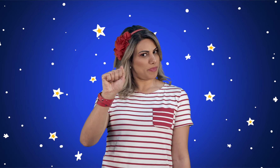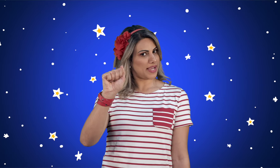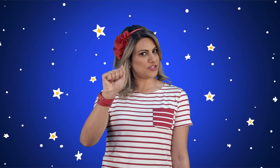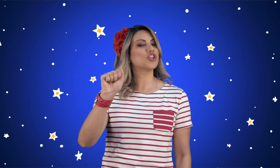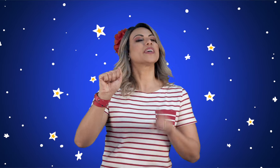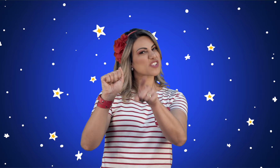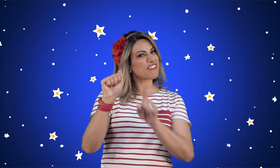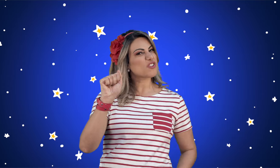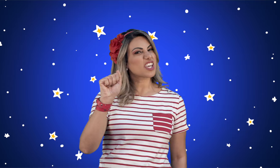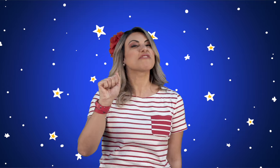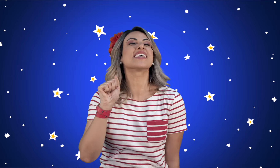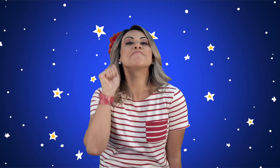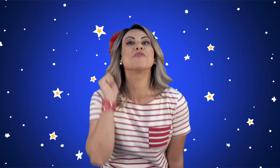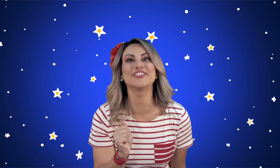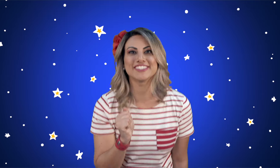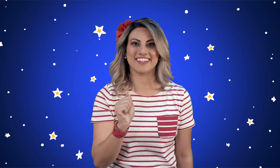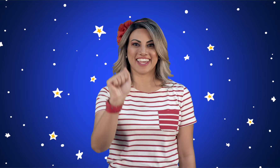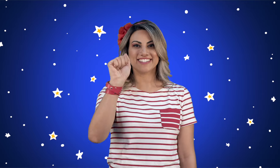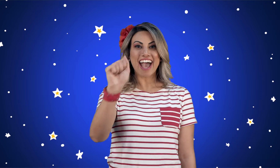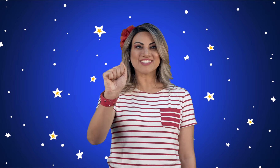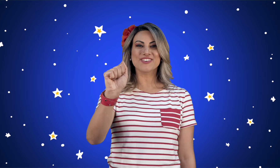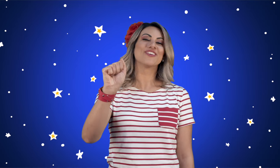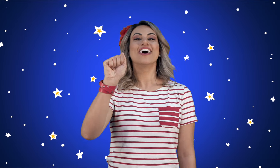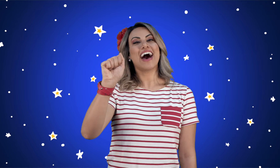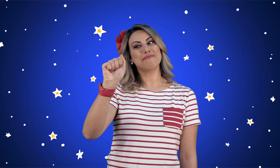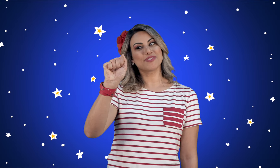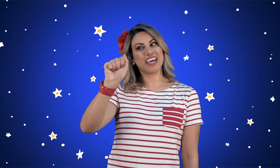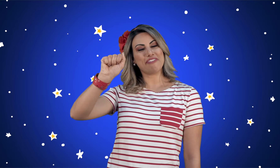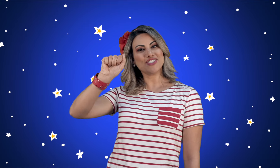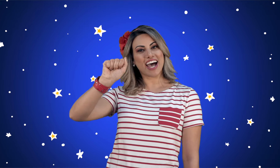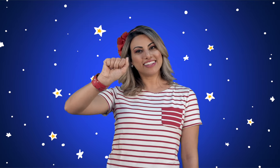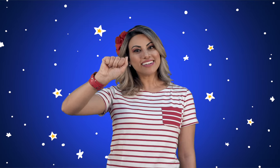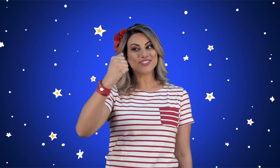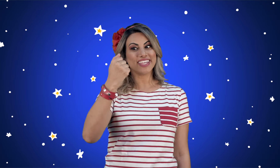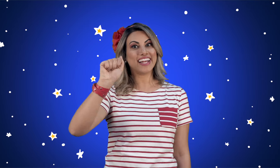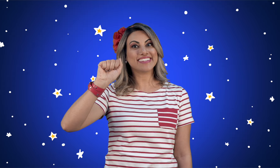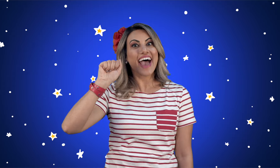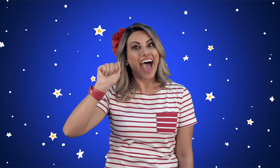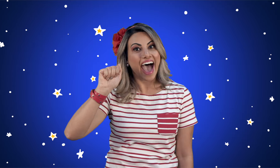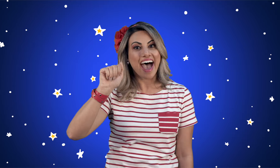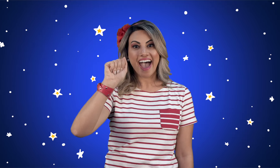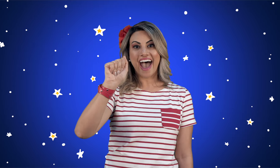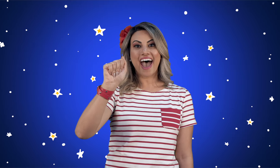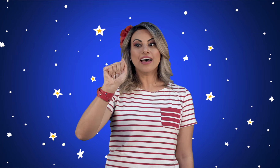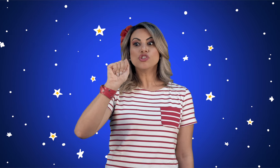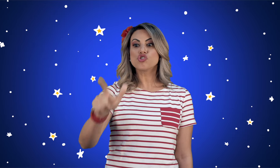complicadinho, mas você vai conseguir que você é muito inteligente! Azul! A mãozinha fechada... Isso aqui é a letra A. A...